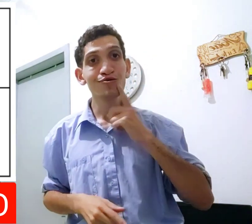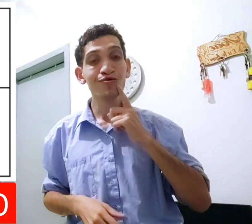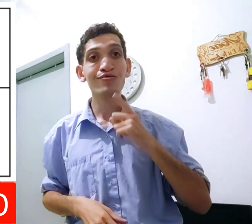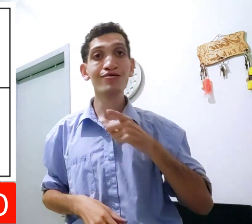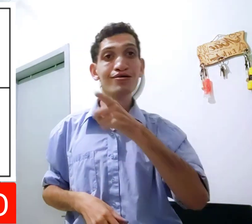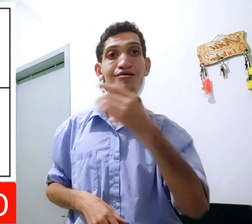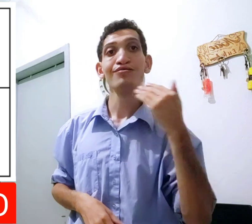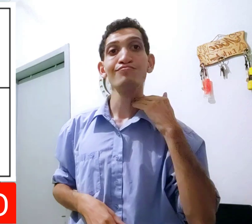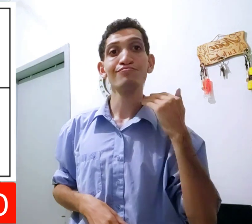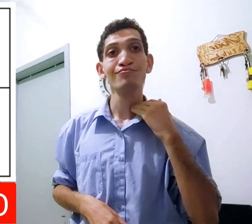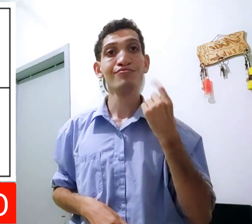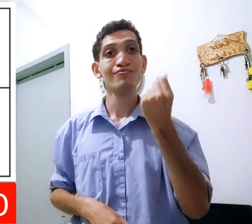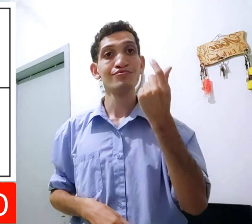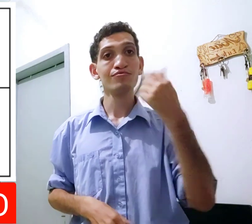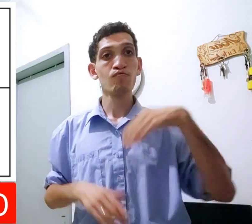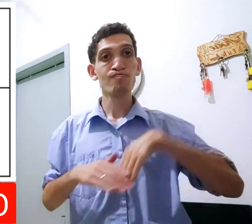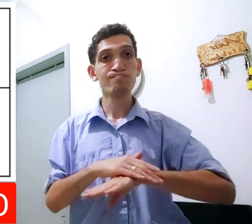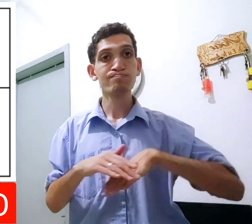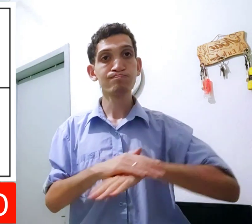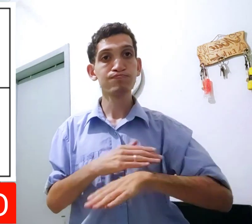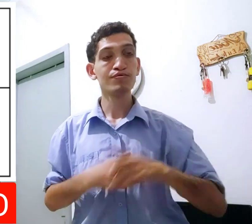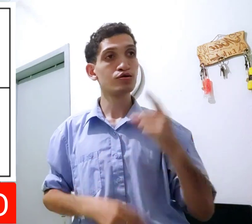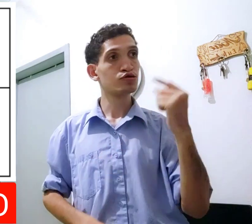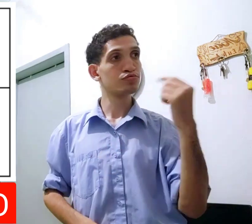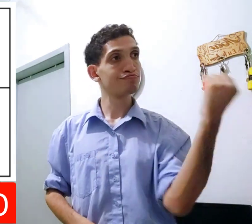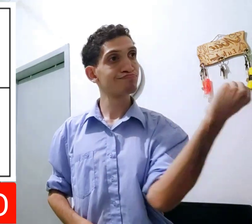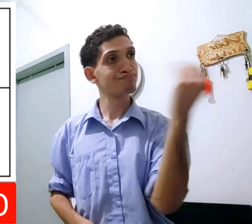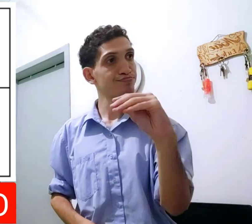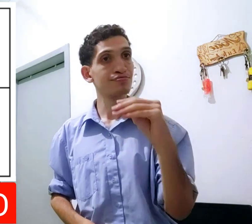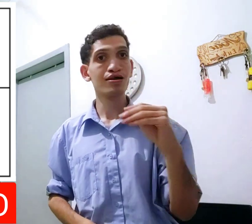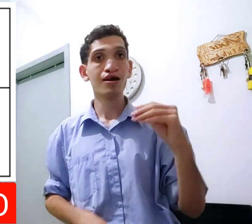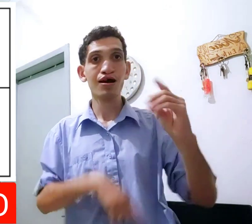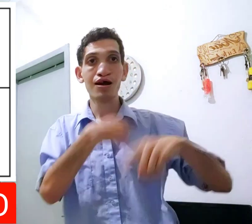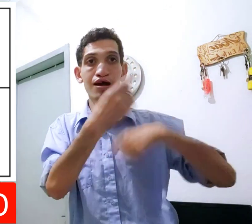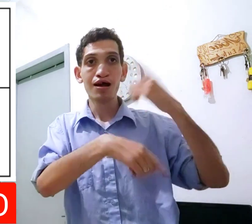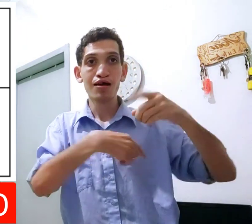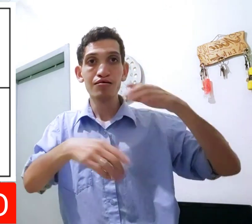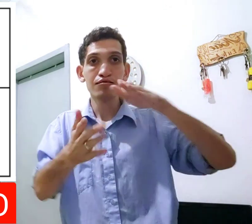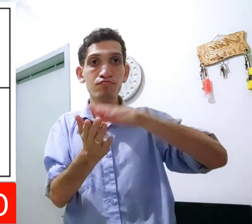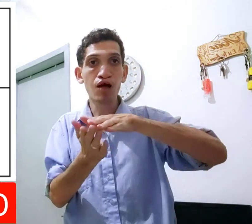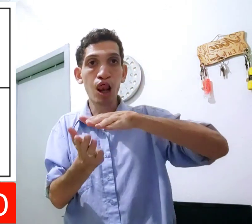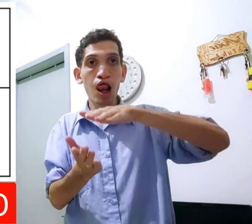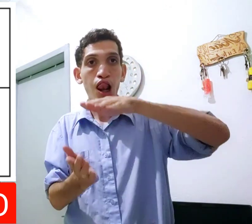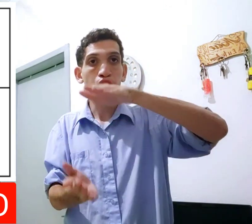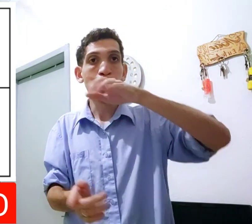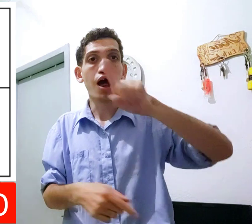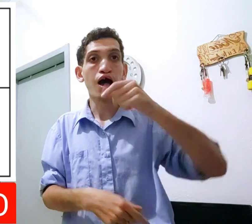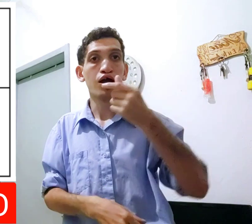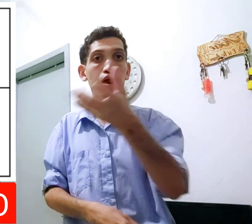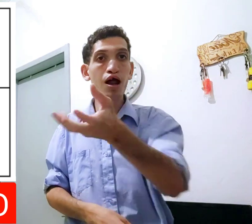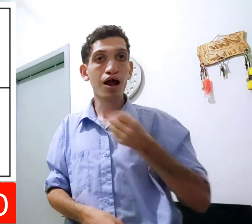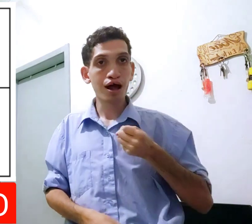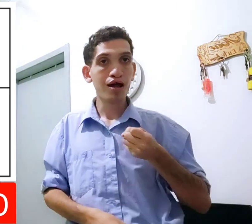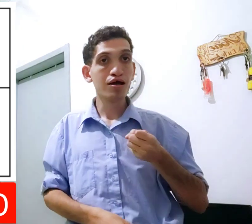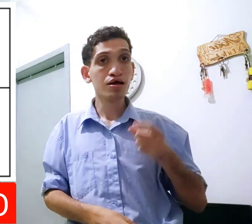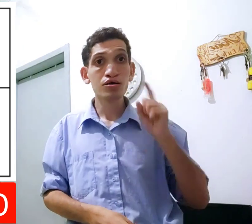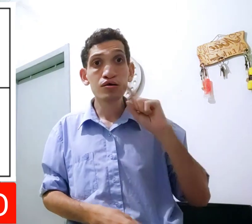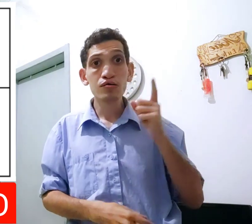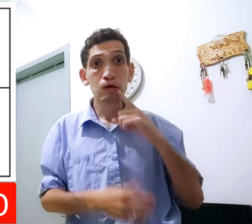conversação. O surdo fala o banco. O dinheiro vou guardar. O dinheiro colocar. Aí, depois, o dinheiro valenta. O dinheiro